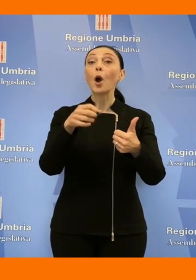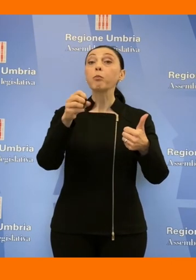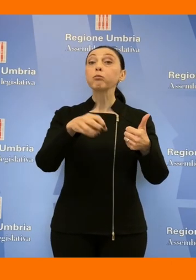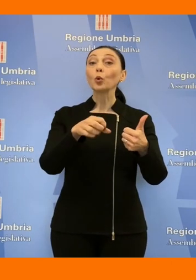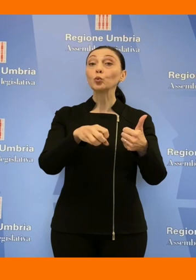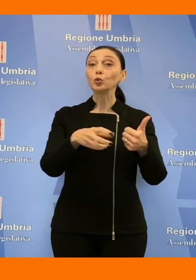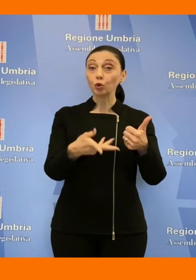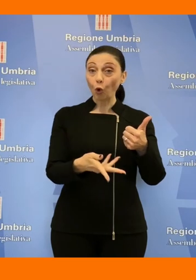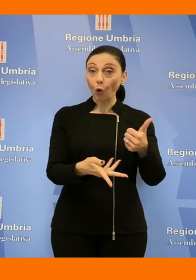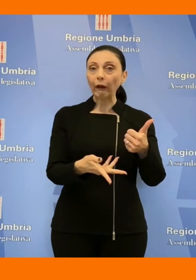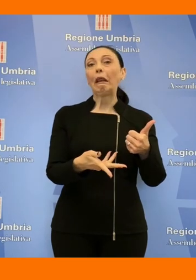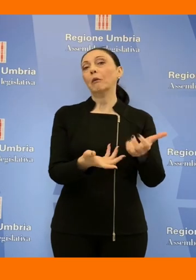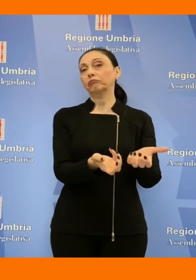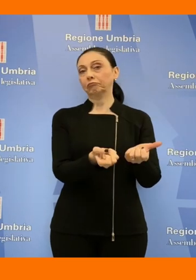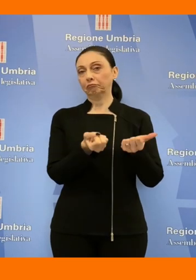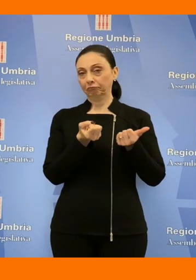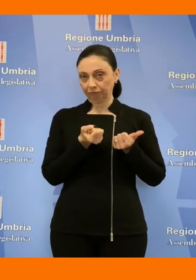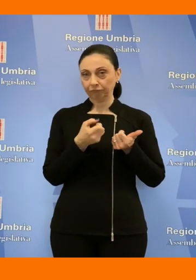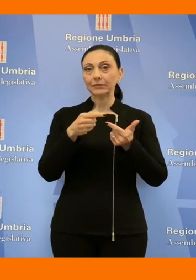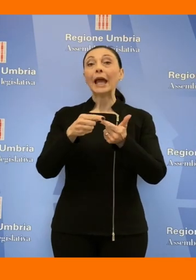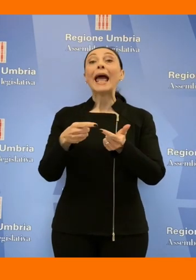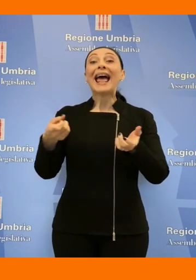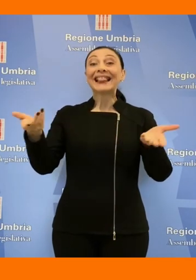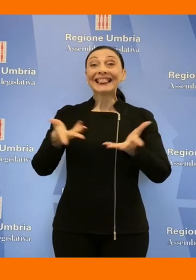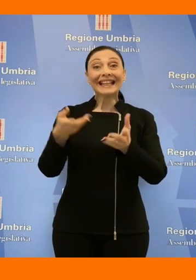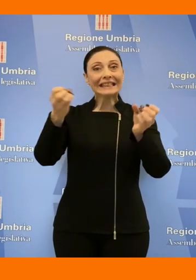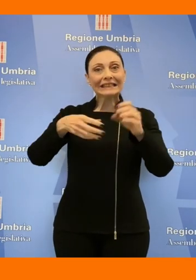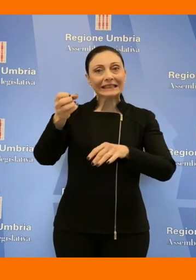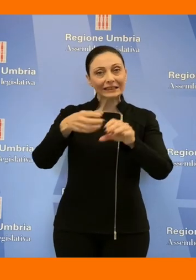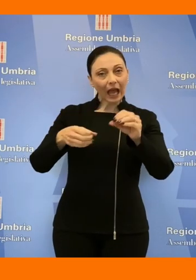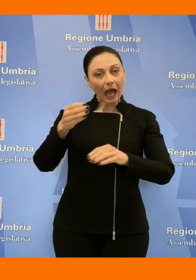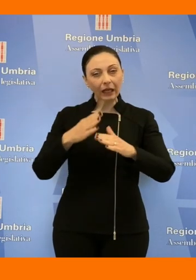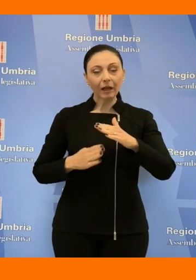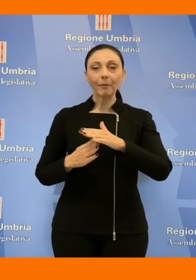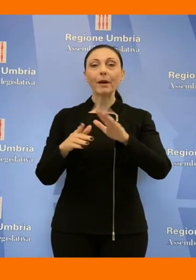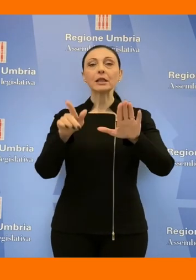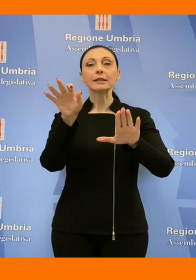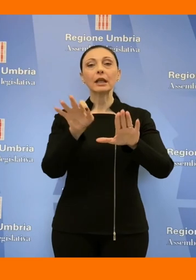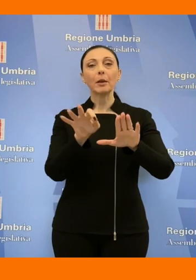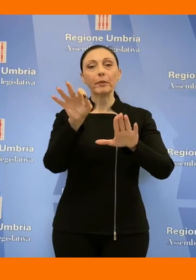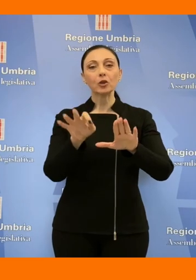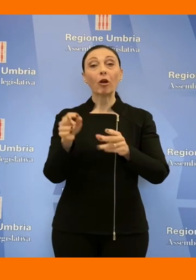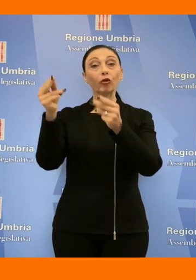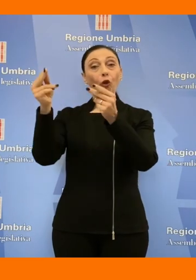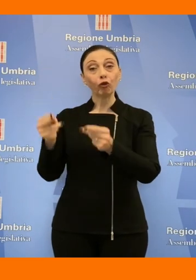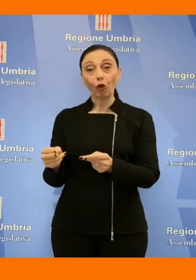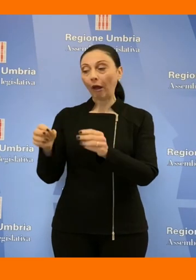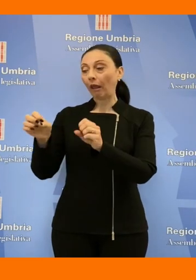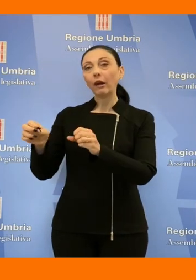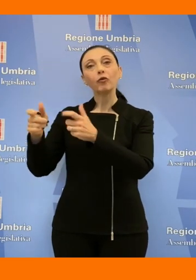dei rifiuti Minimizzare lo smaltimento in discarica con il conferimento massimo del 7% del totale rifiuti urbani entro il